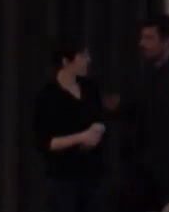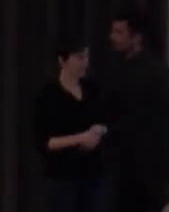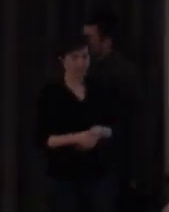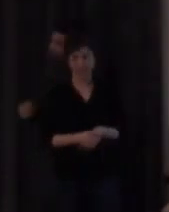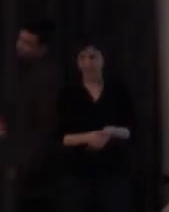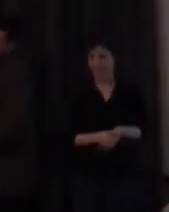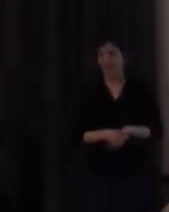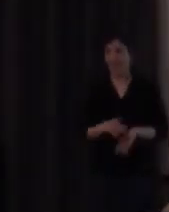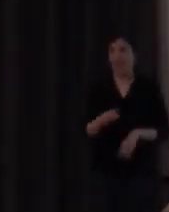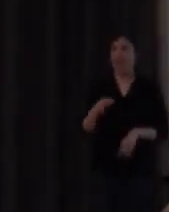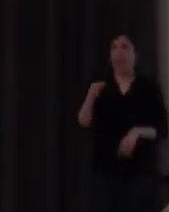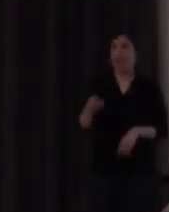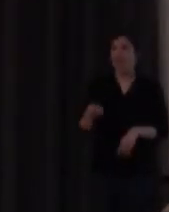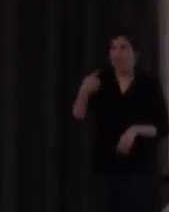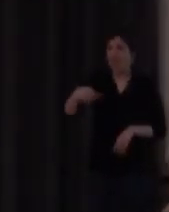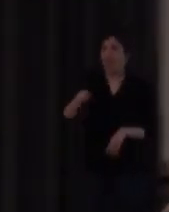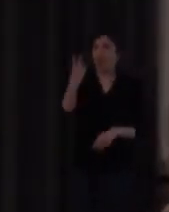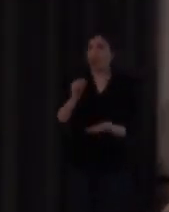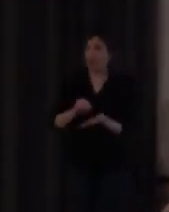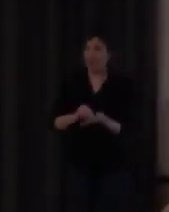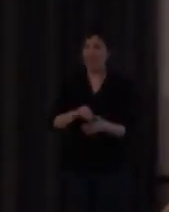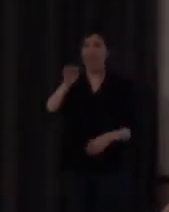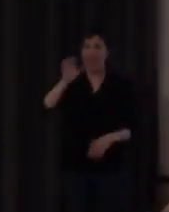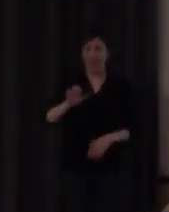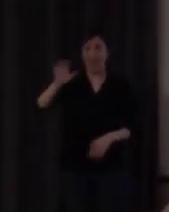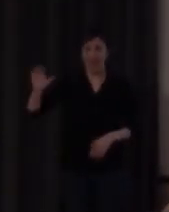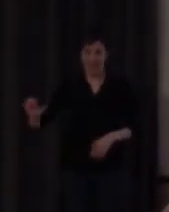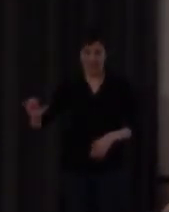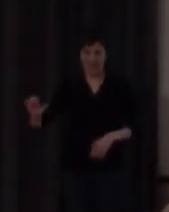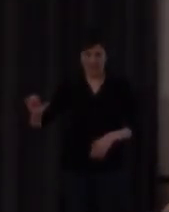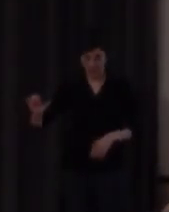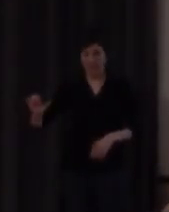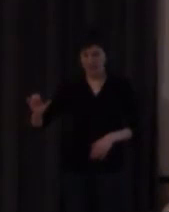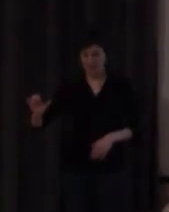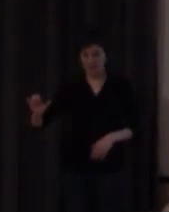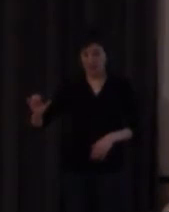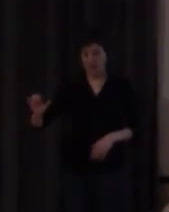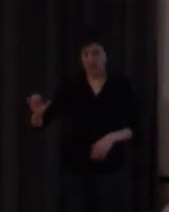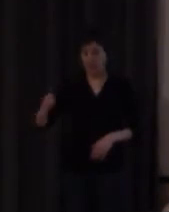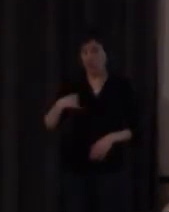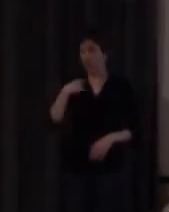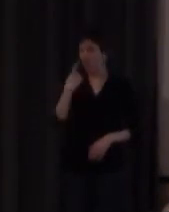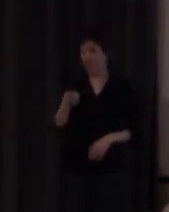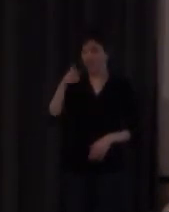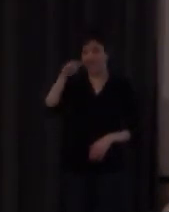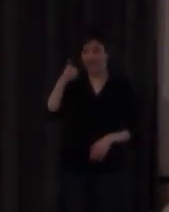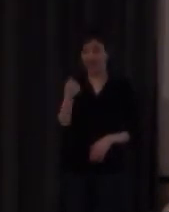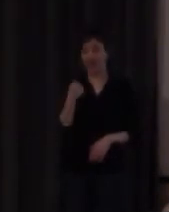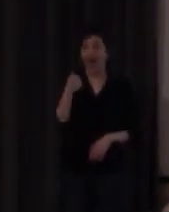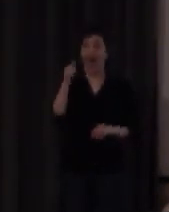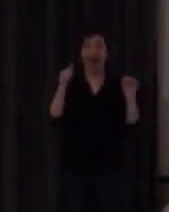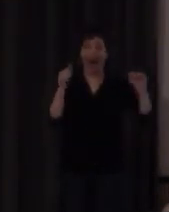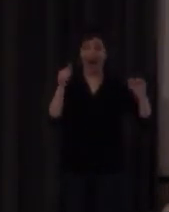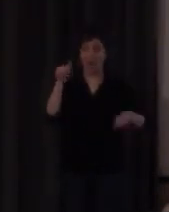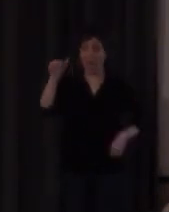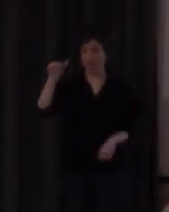hay dos elementos se repite dos veces la E ¿de acuerdo? les decía antes que la A si aparecía